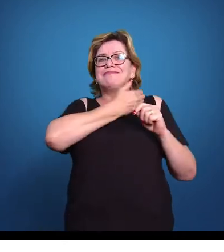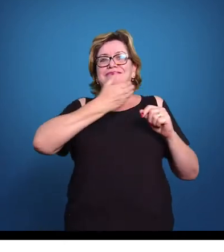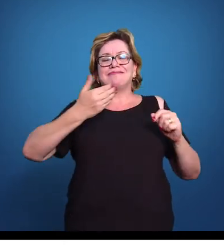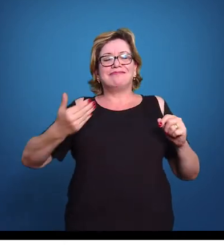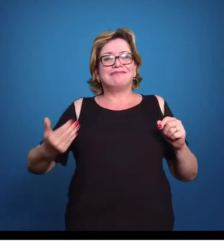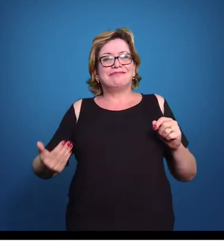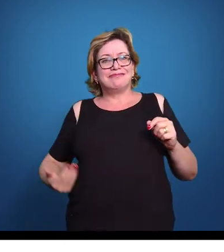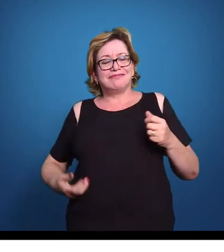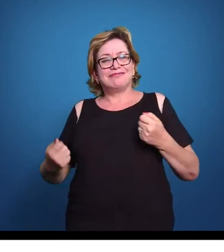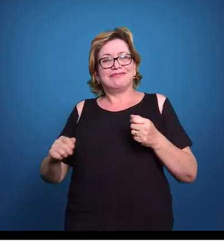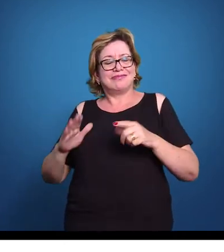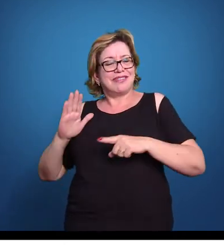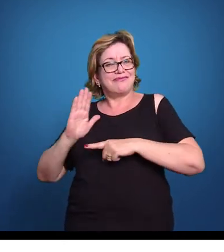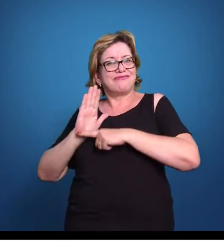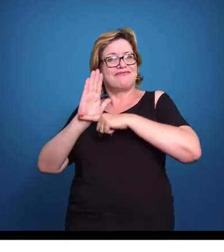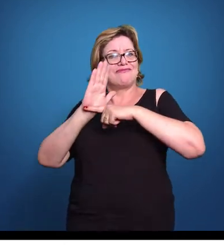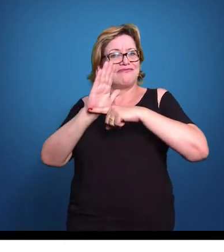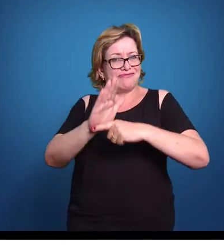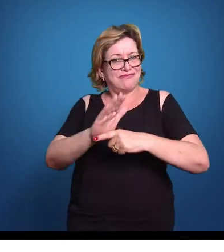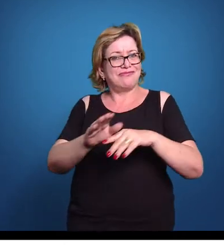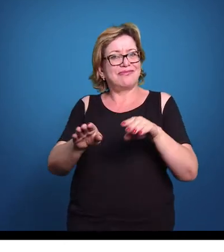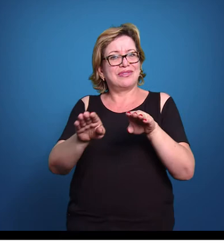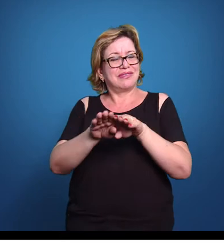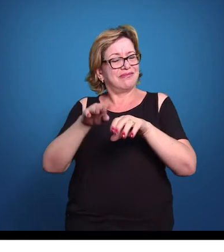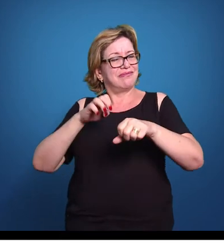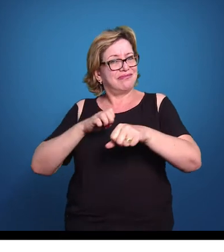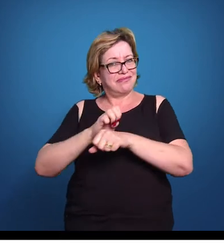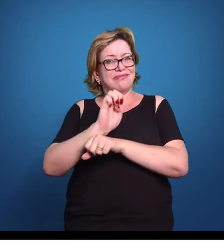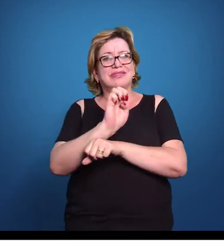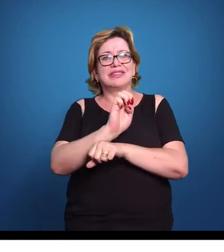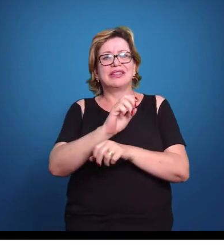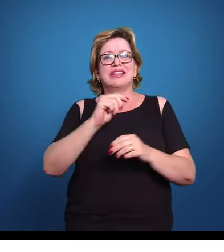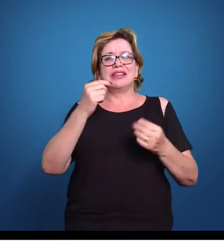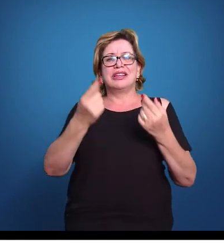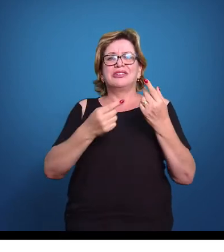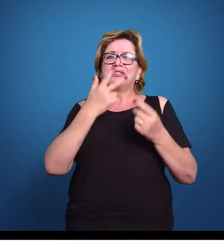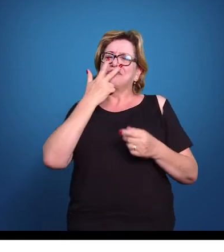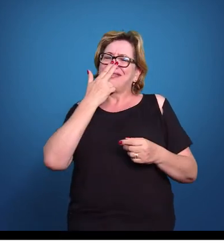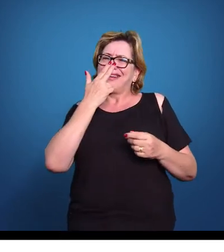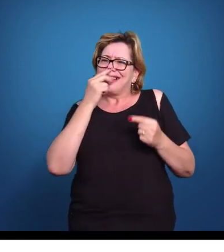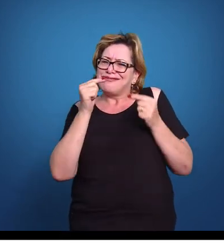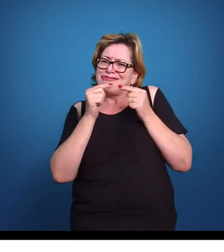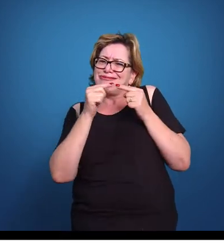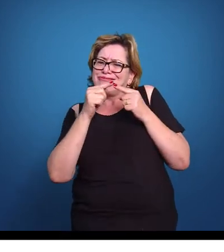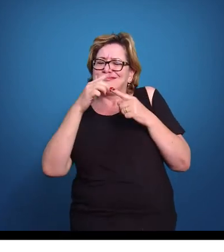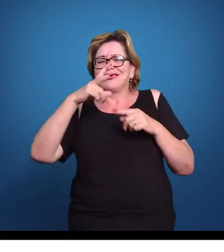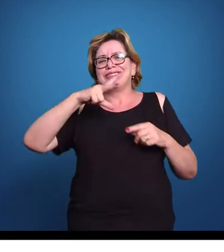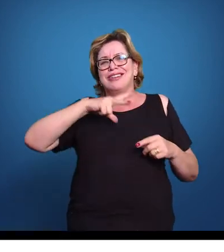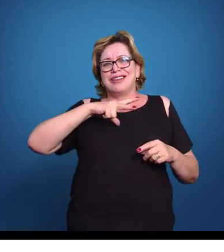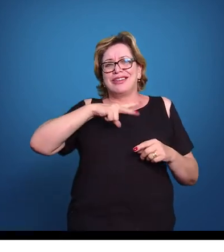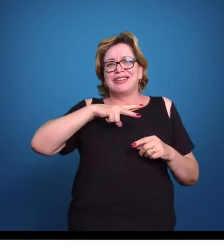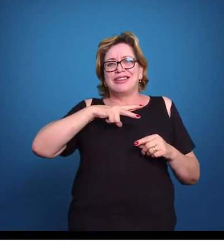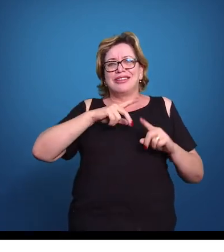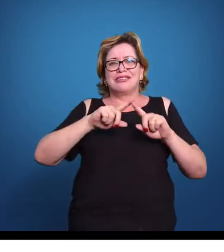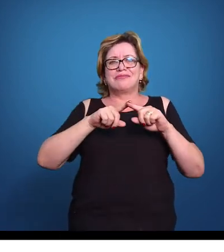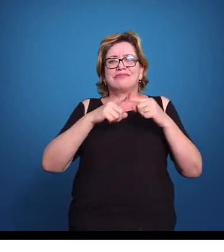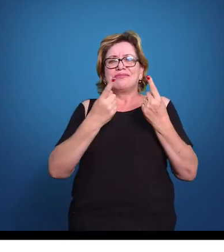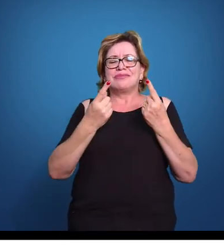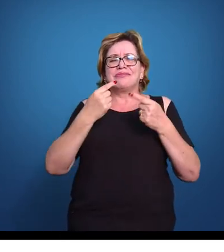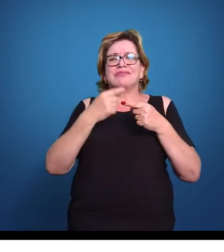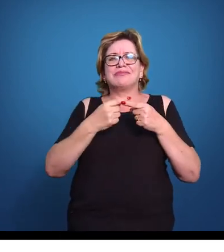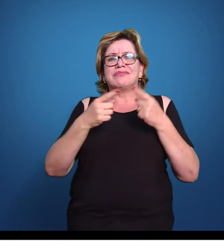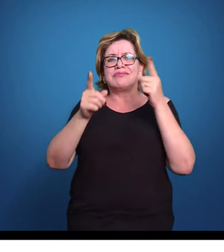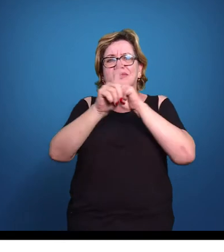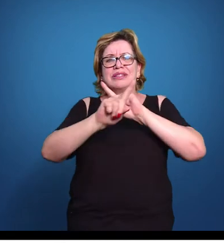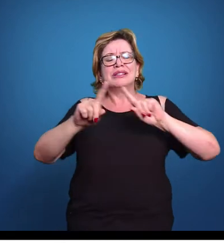entrar também nessa área, que notadamente é uma área da iniciativa privada. Mas por que não os